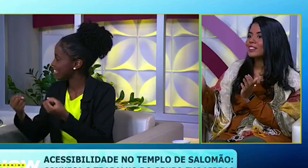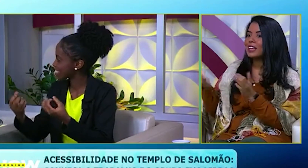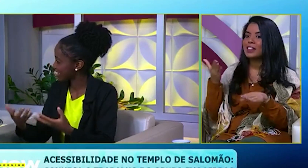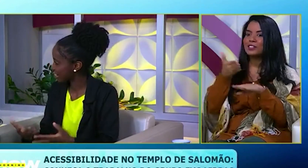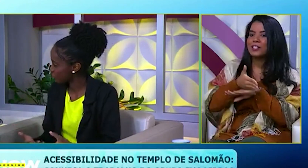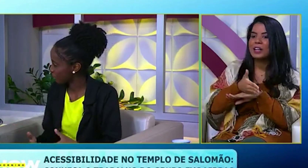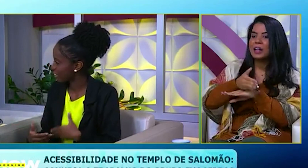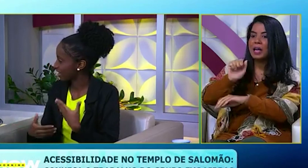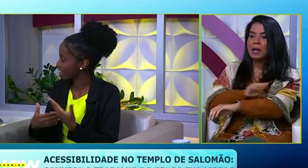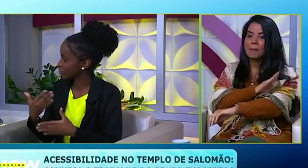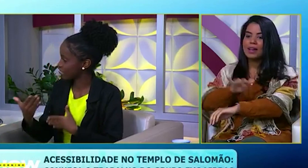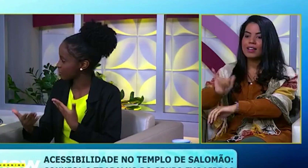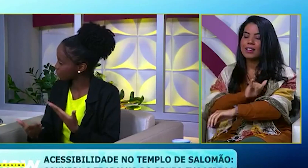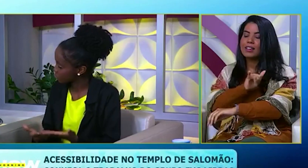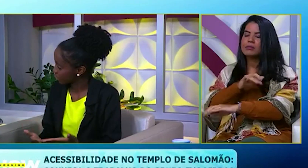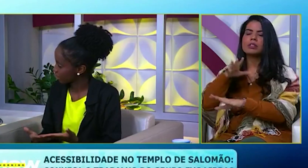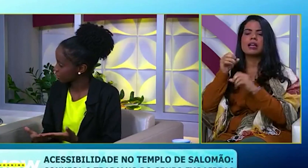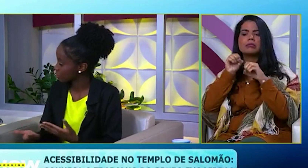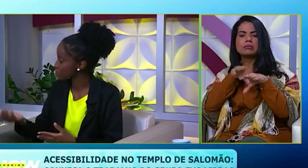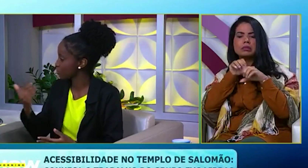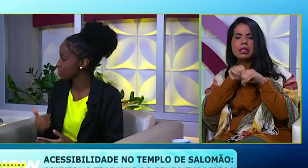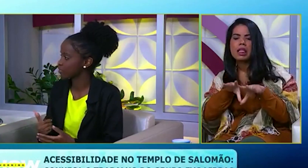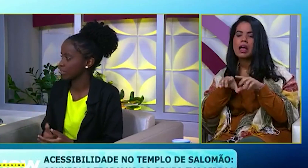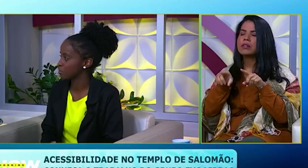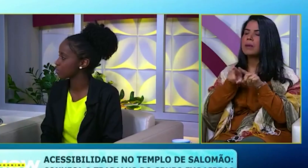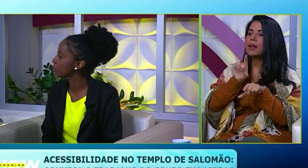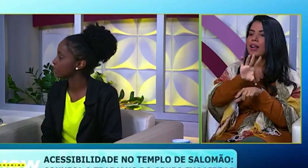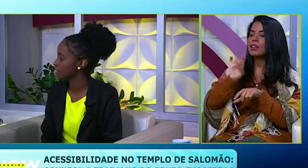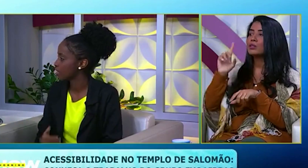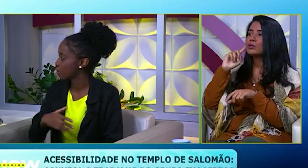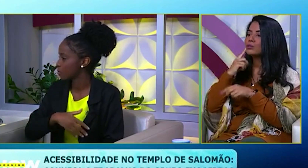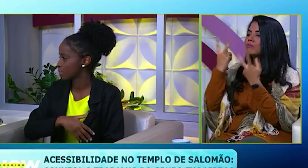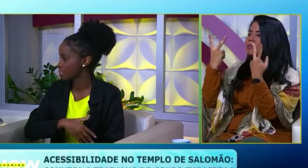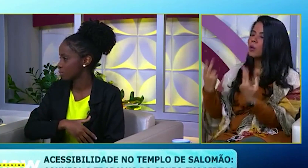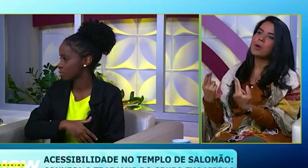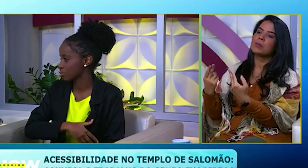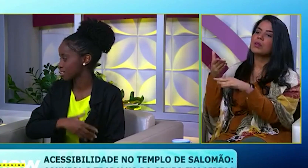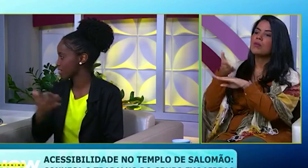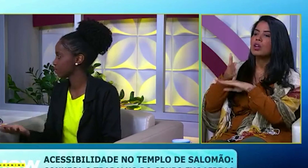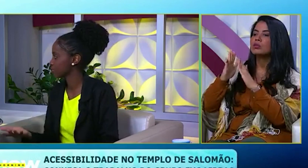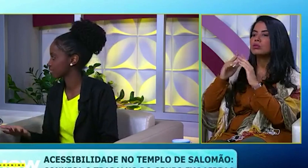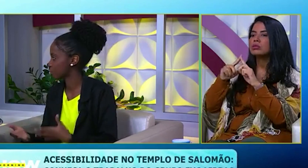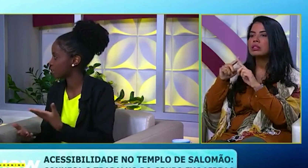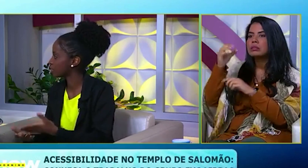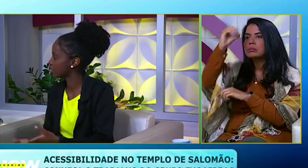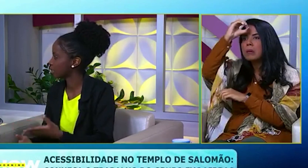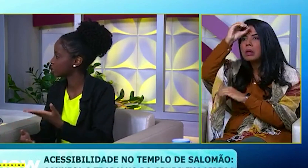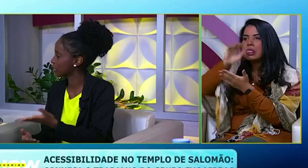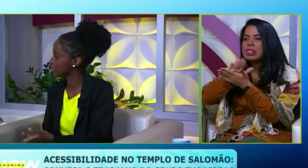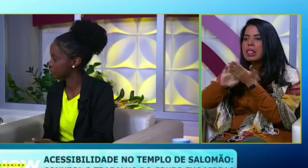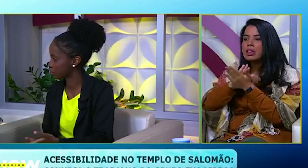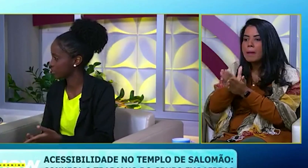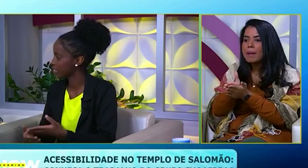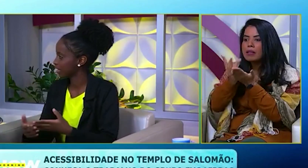e é ensinado para ela, todos aqueles personagens, os surdos que vêm a mesma coisa, com o conhecimento zero da palavra de